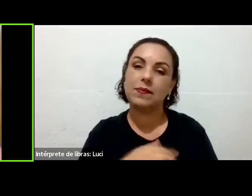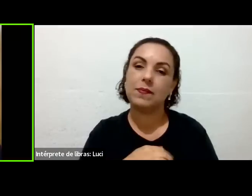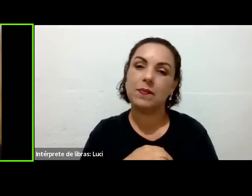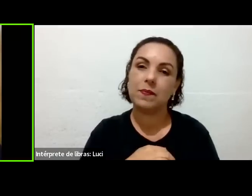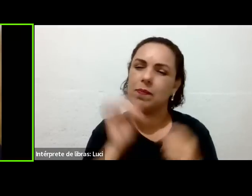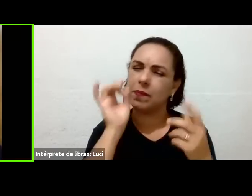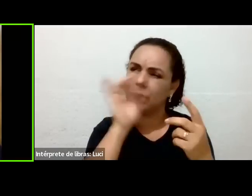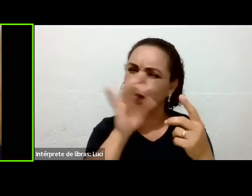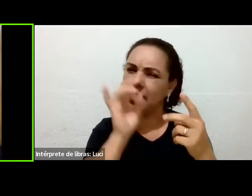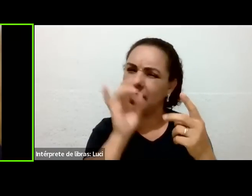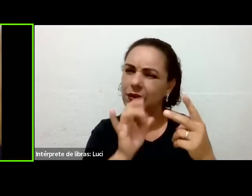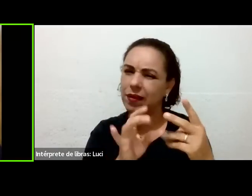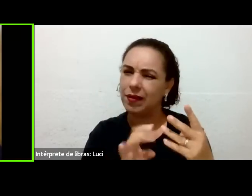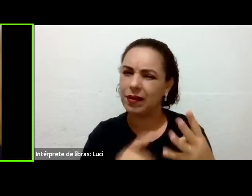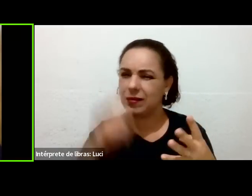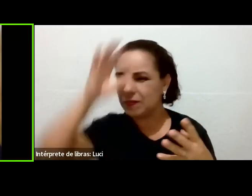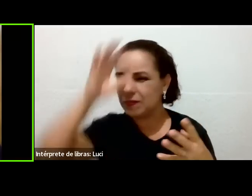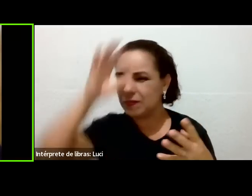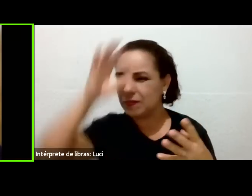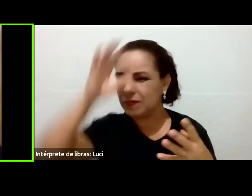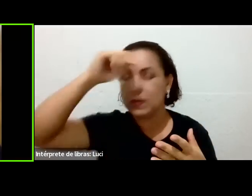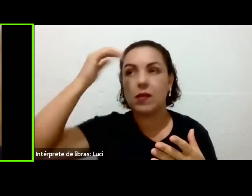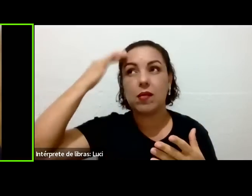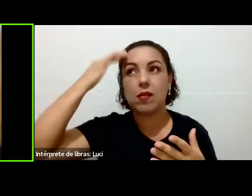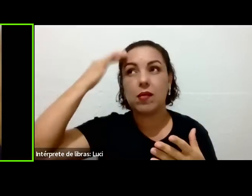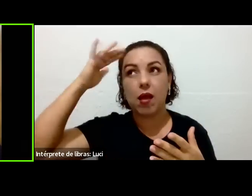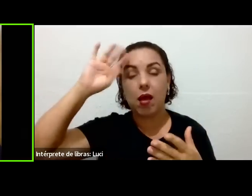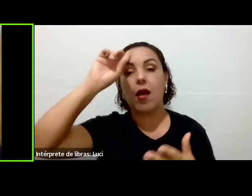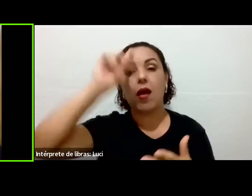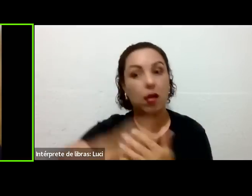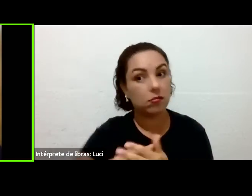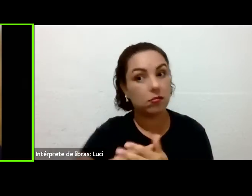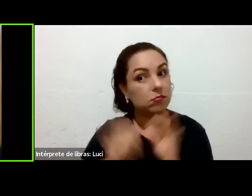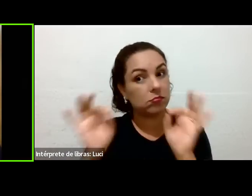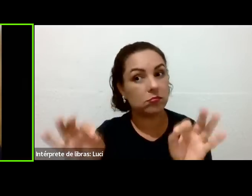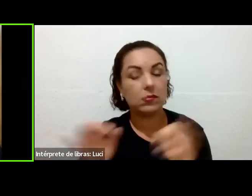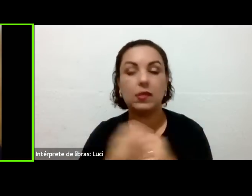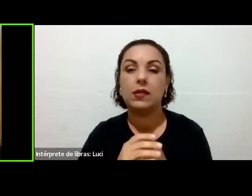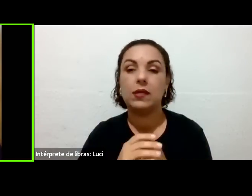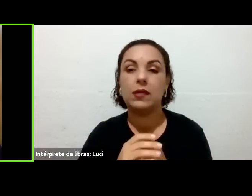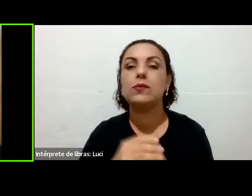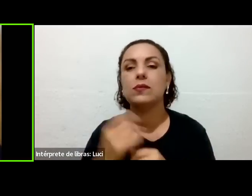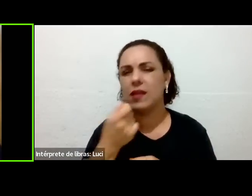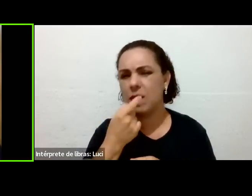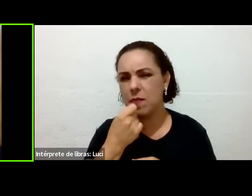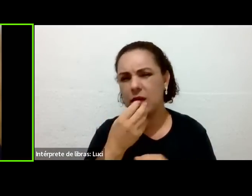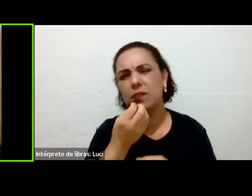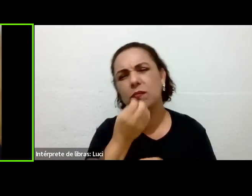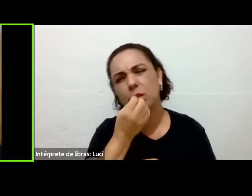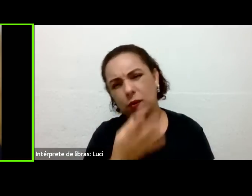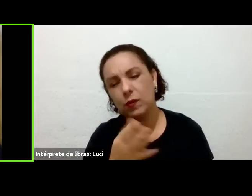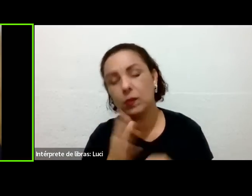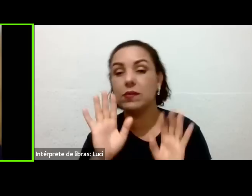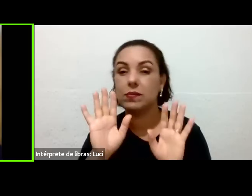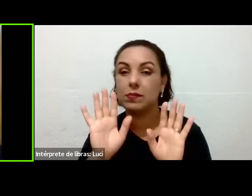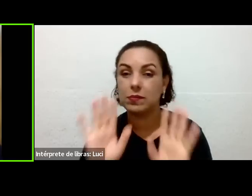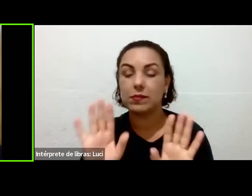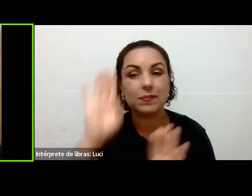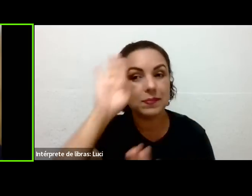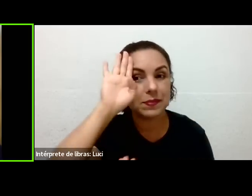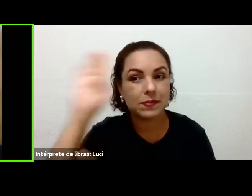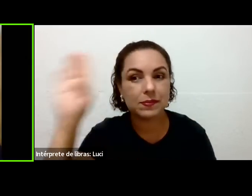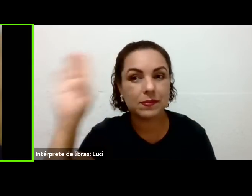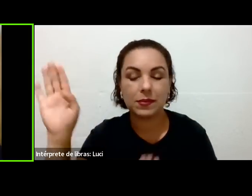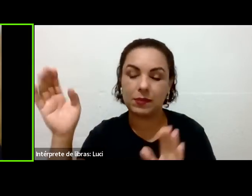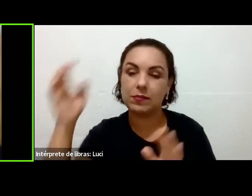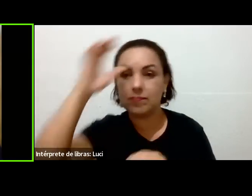que você não tem, a não ser remédio, remédio, remédio, que são importantes. Quando eu sinto algo, eu vou ao médico, só que eu tenho conhecimento,